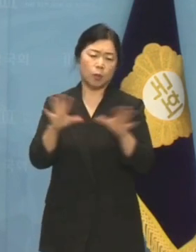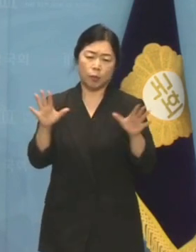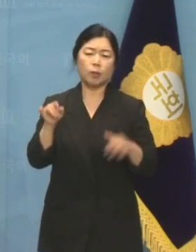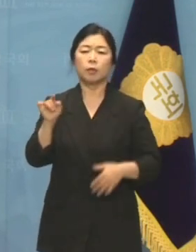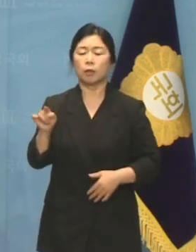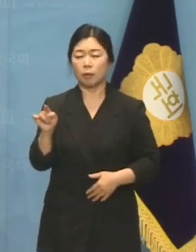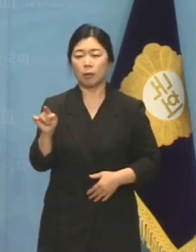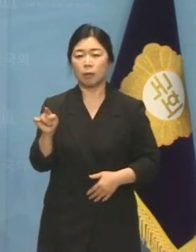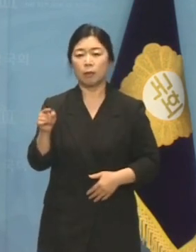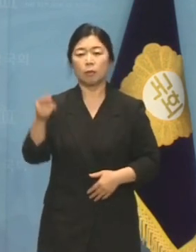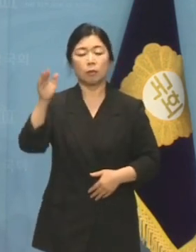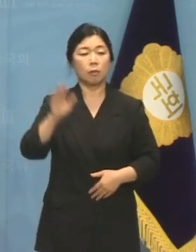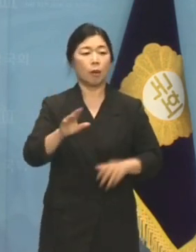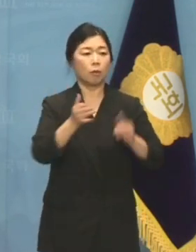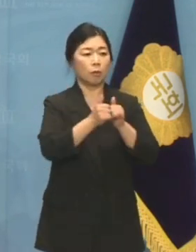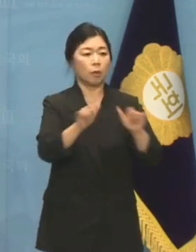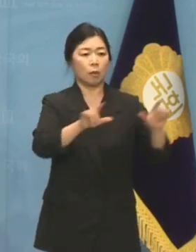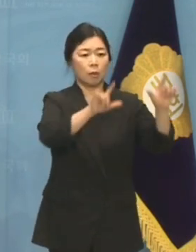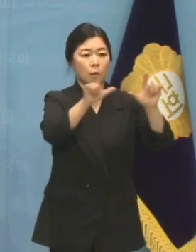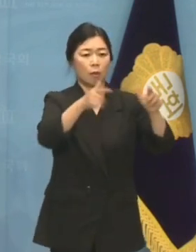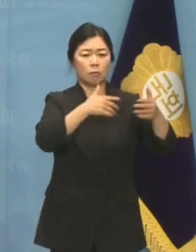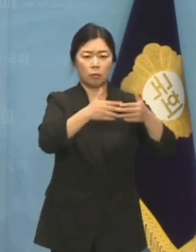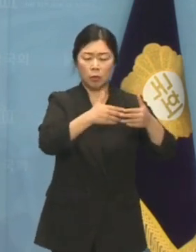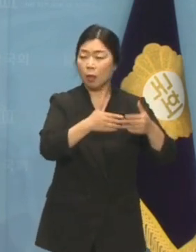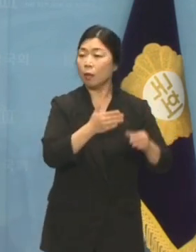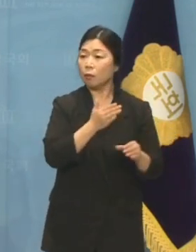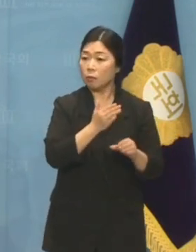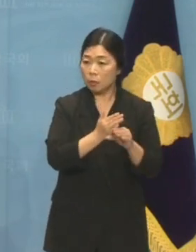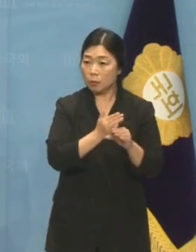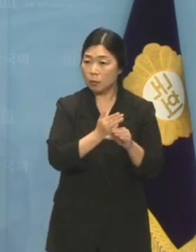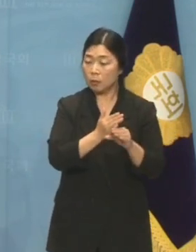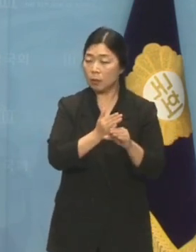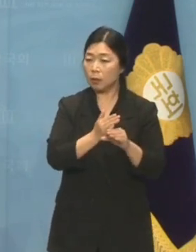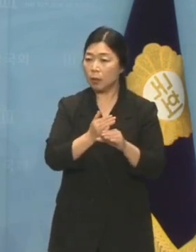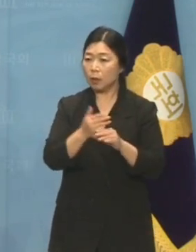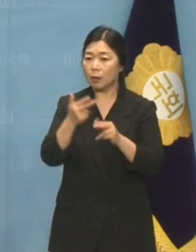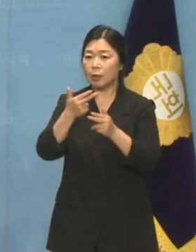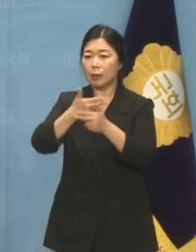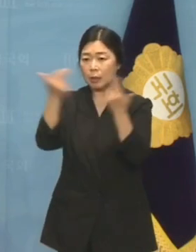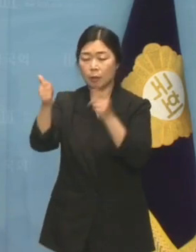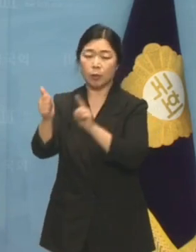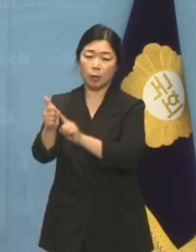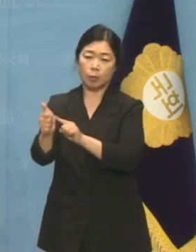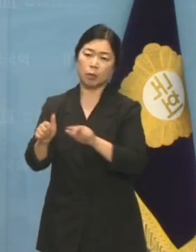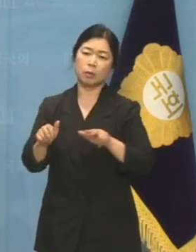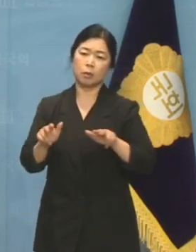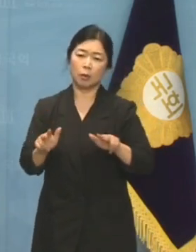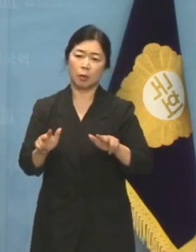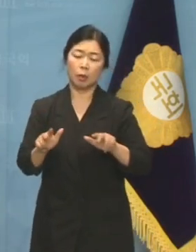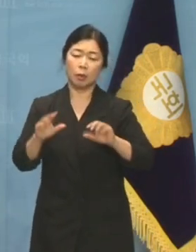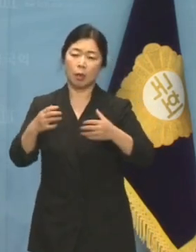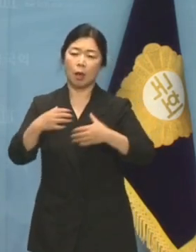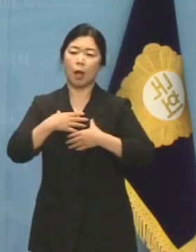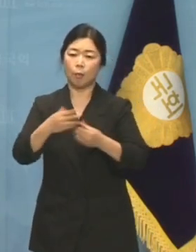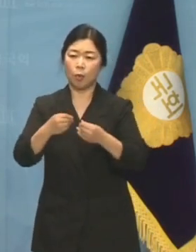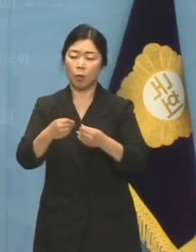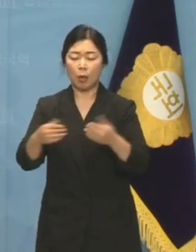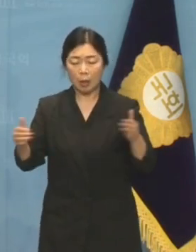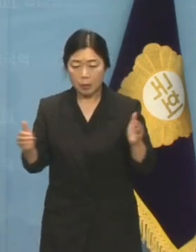민생은 불안에 떨고만 있는데 이재명 대표는 이제 안보마저